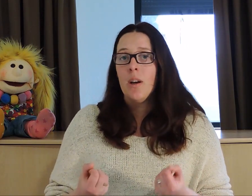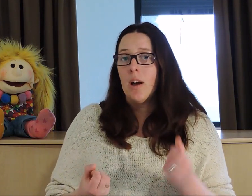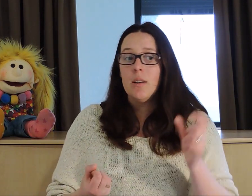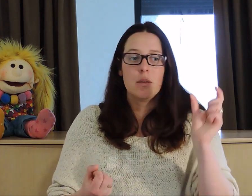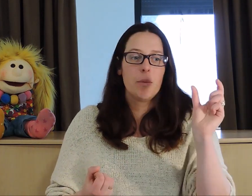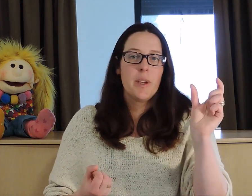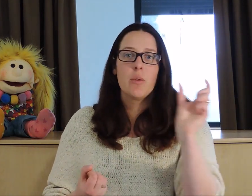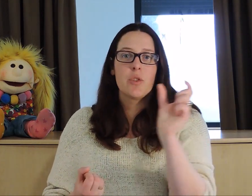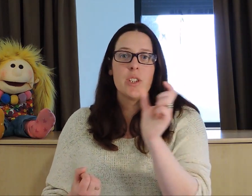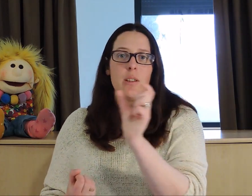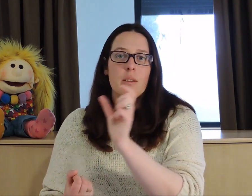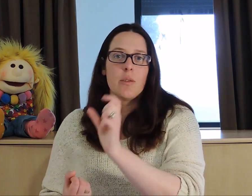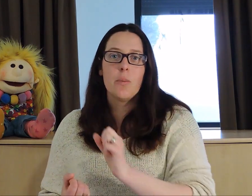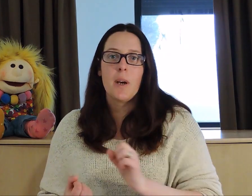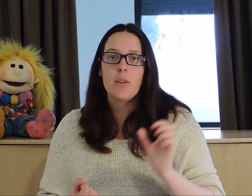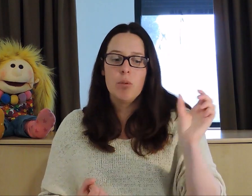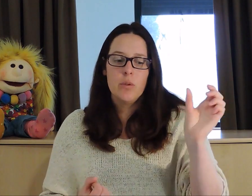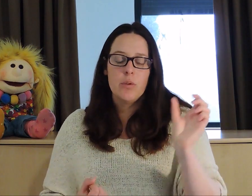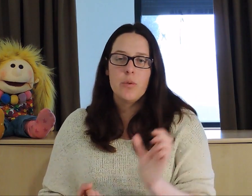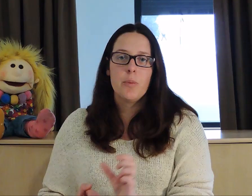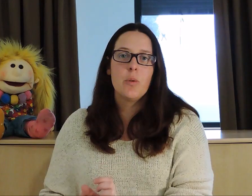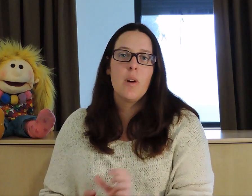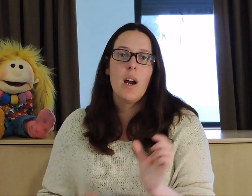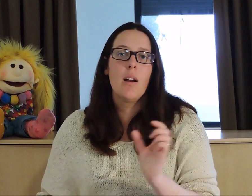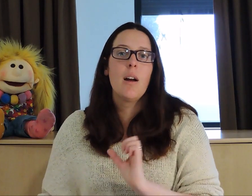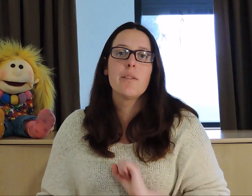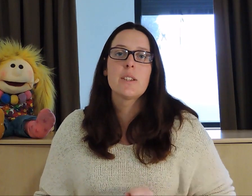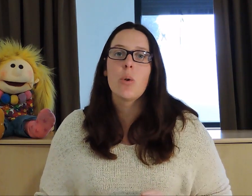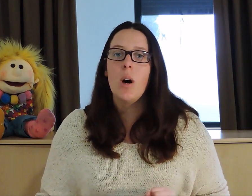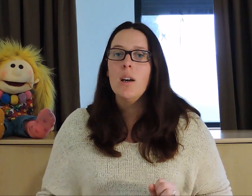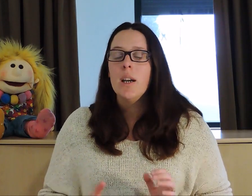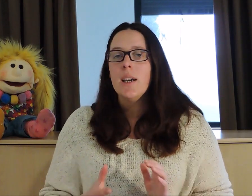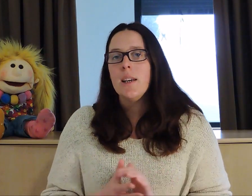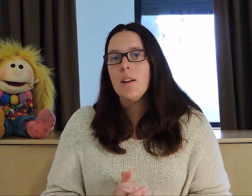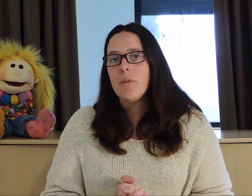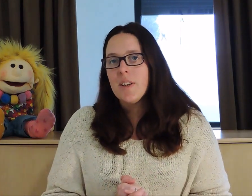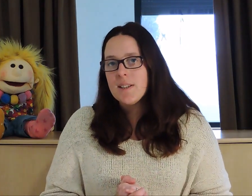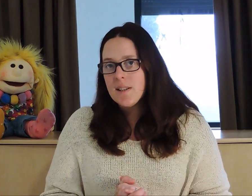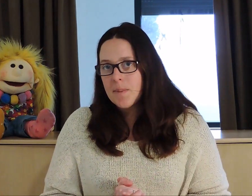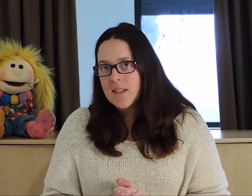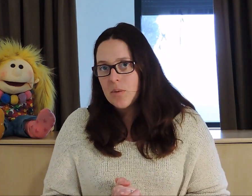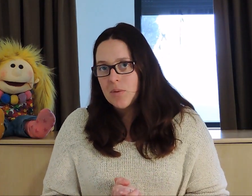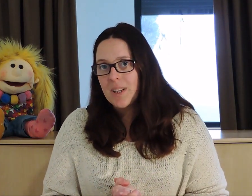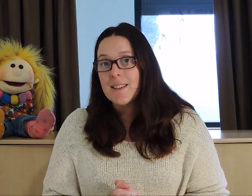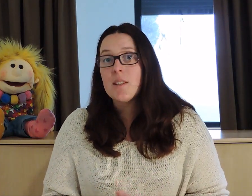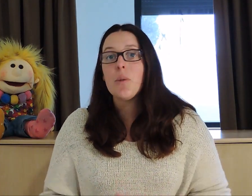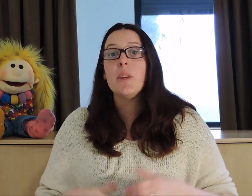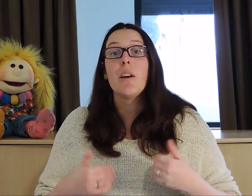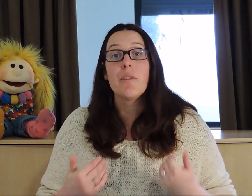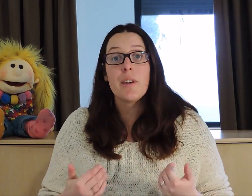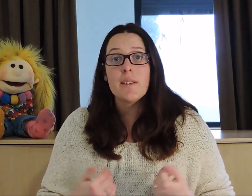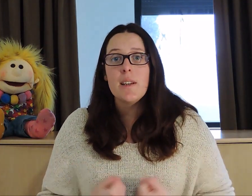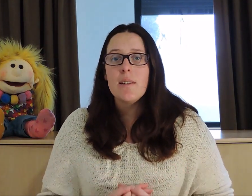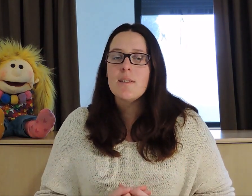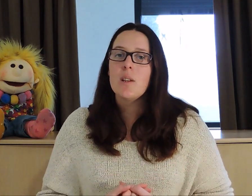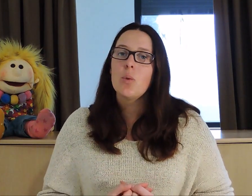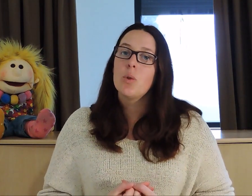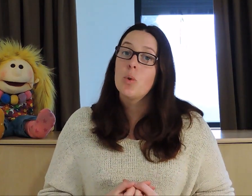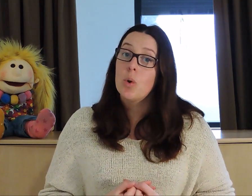bien rangés deux par deux, du numéro 1 à 23. Et en fait, ce qui se passe au niveau de la trisomie 21, c'est que notre